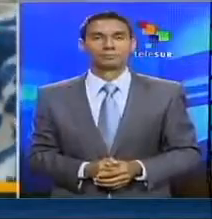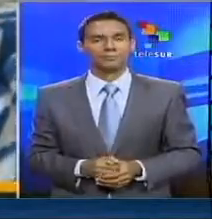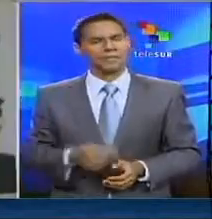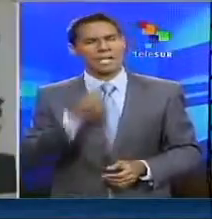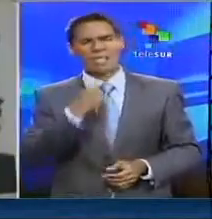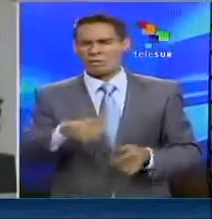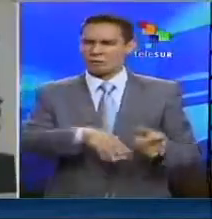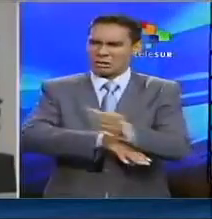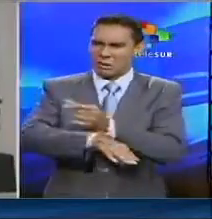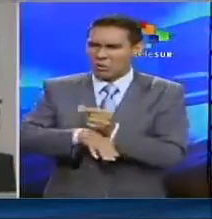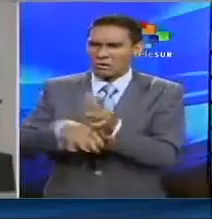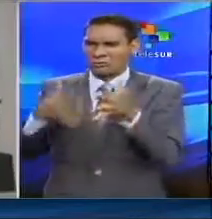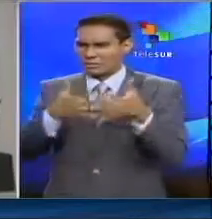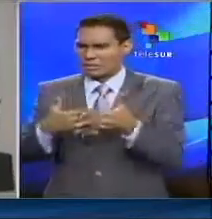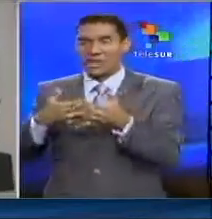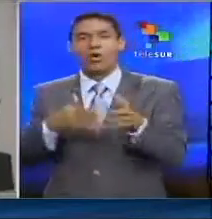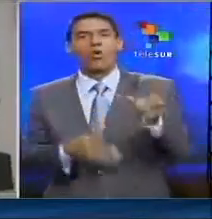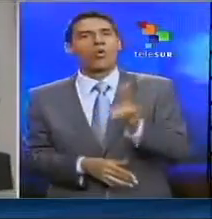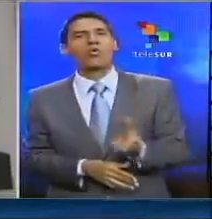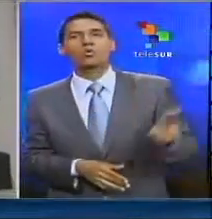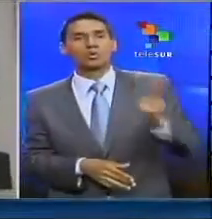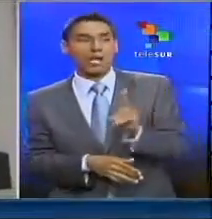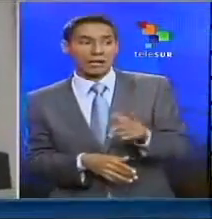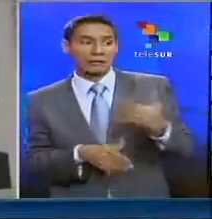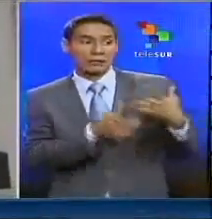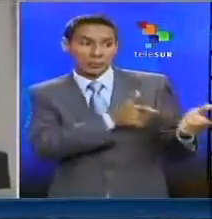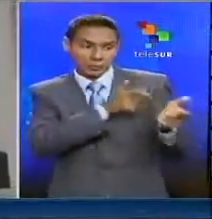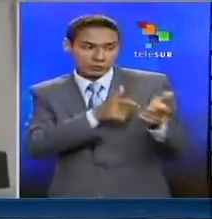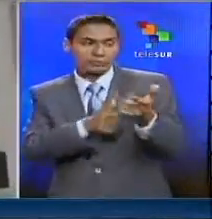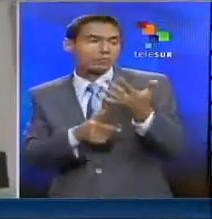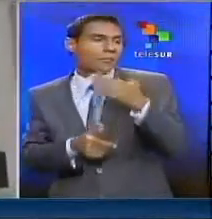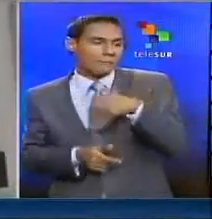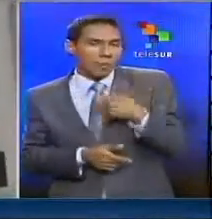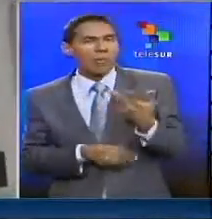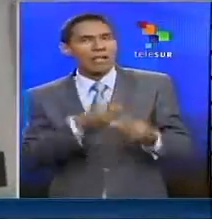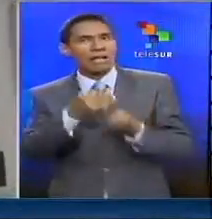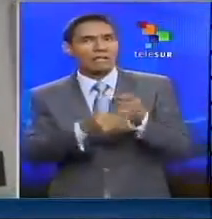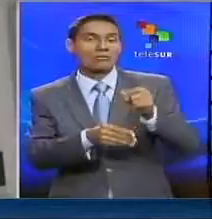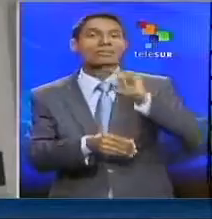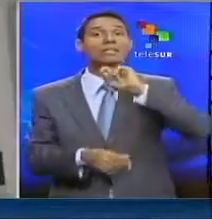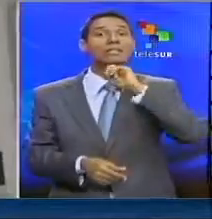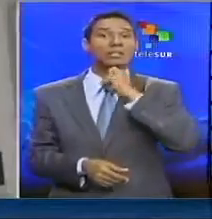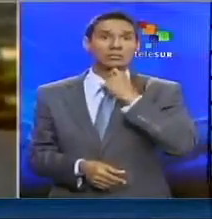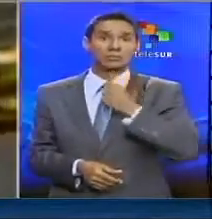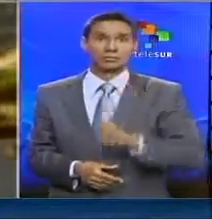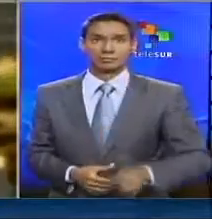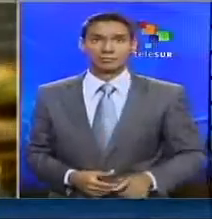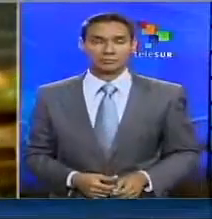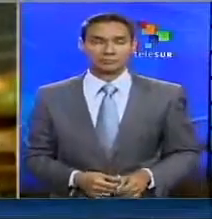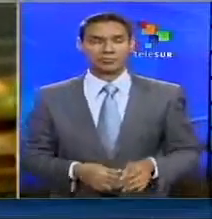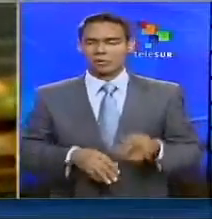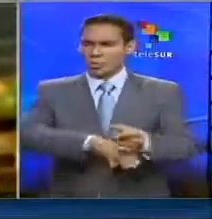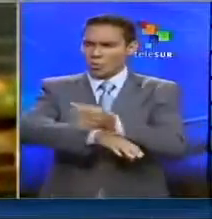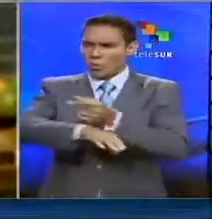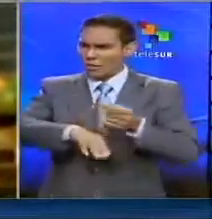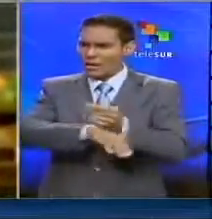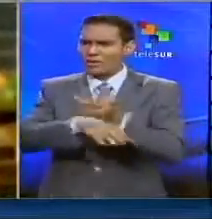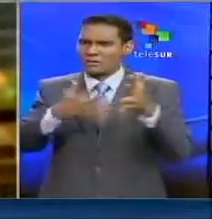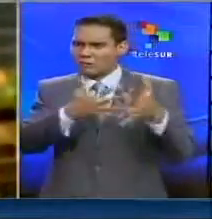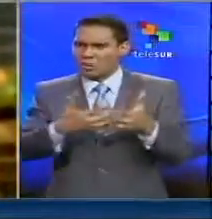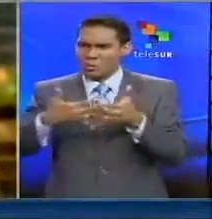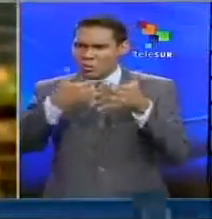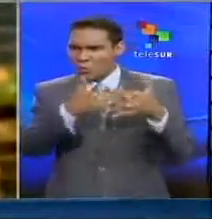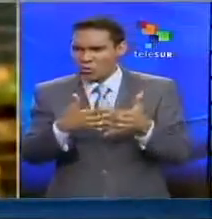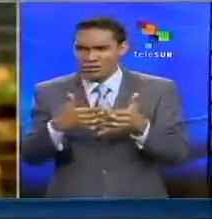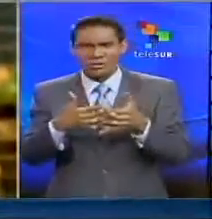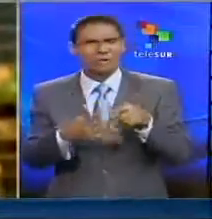dijo que el gobierno estadounidense utiliza el terrorismo como una excusa para lo que ha estado haciendo en secreto. El gobierno de Estados Unidos, más